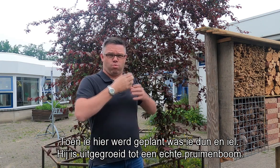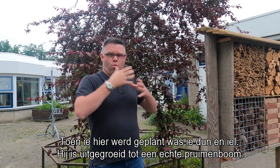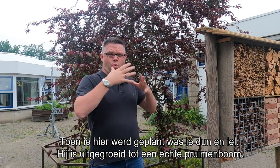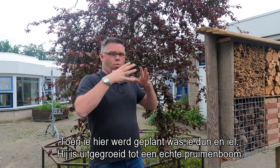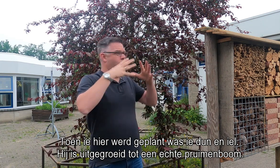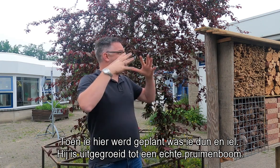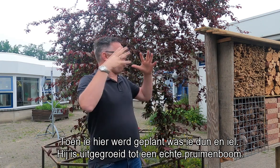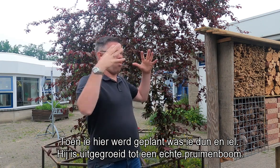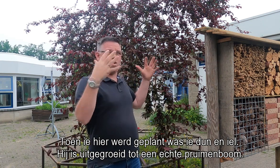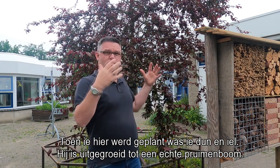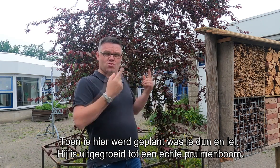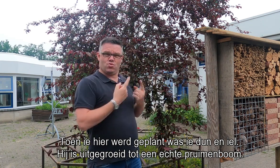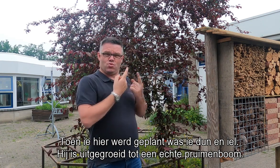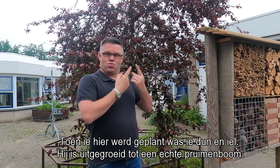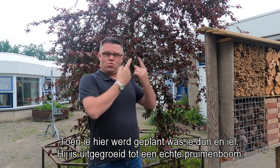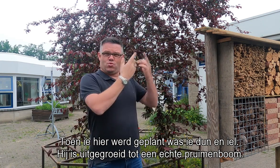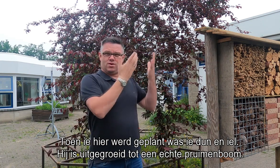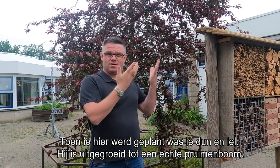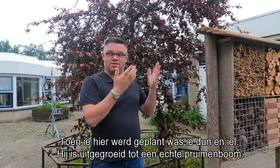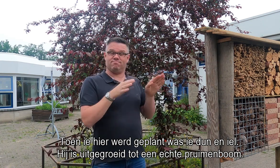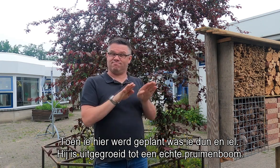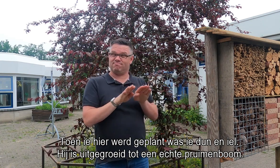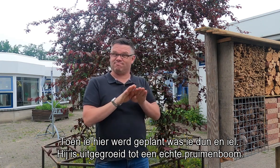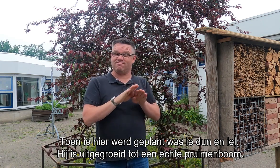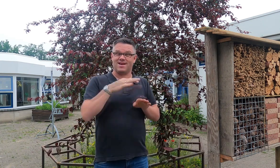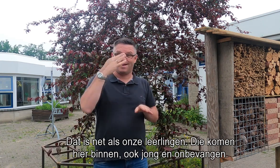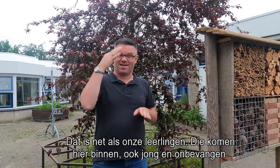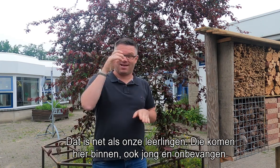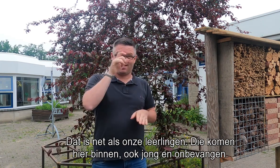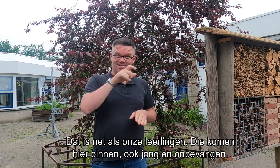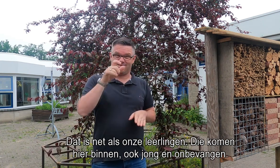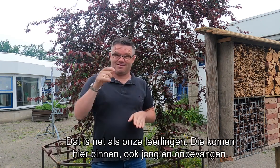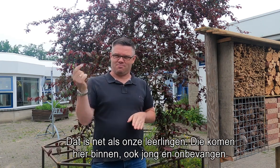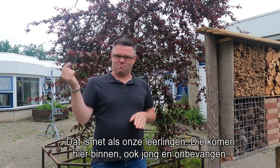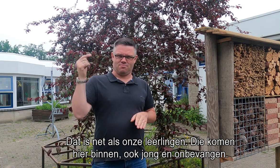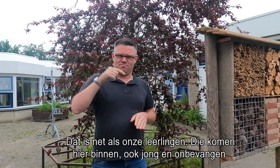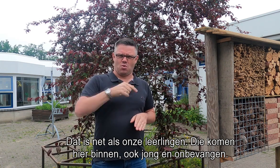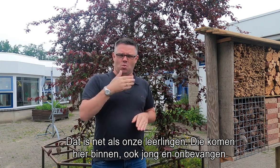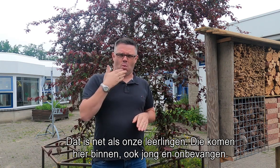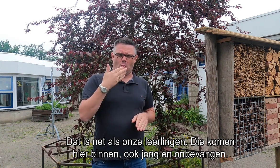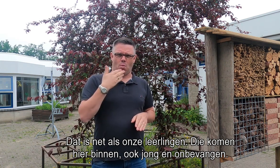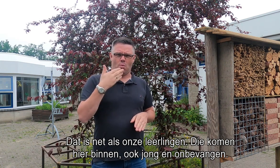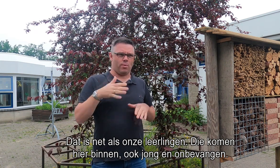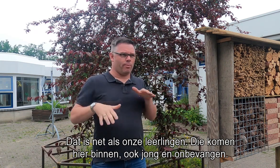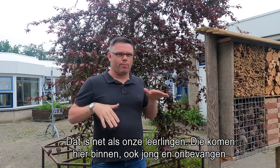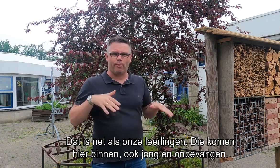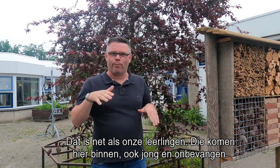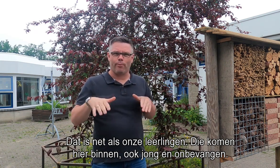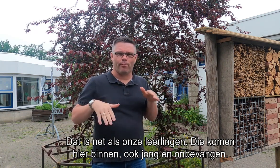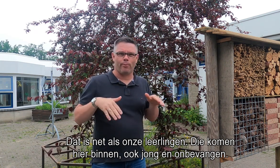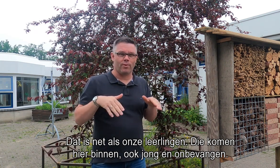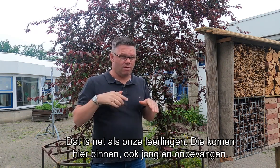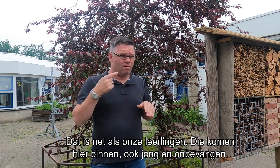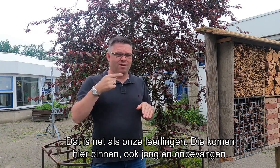En hij is uitgegroeid tot een echte pruimenboom. Dat is net als onze leerlingen. Die komen hier binnen. Ook jong. Onbevangen.